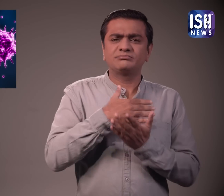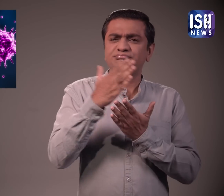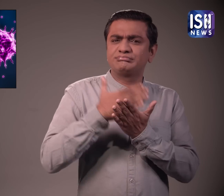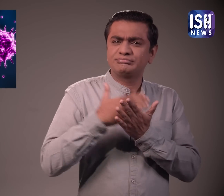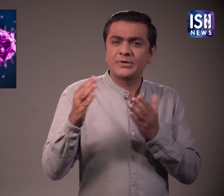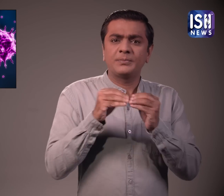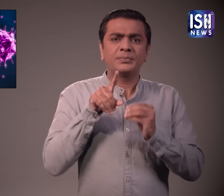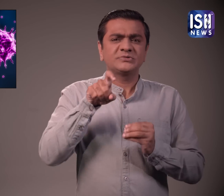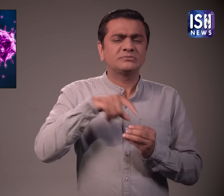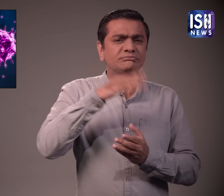मदद मिलती है